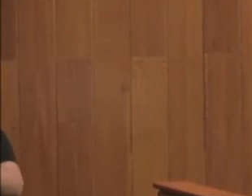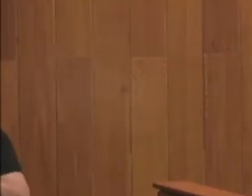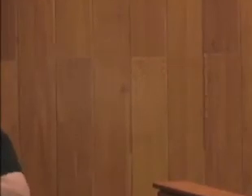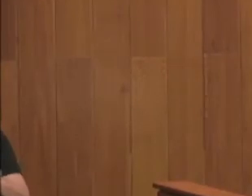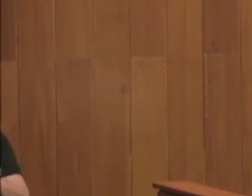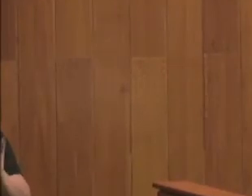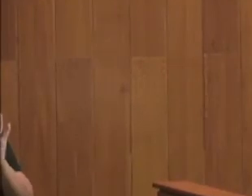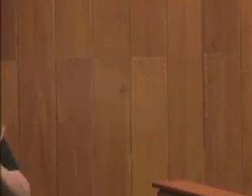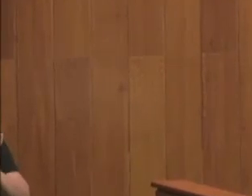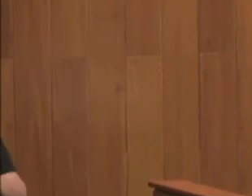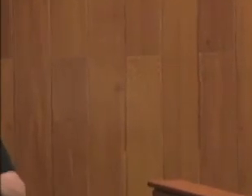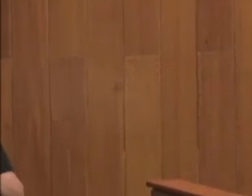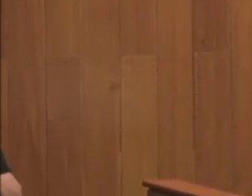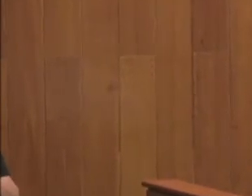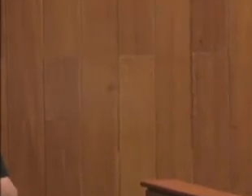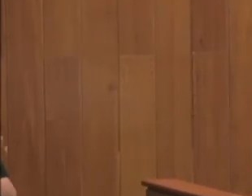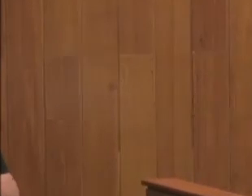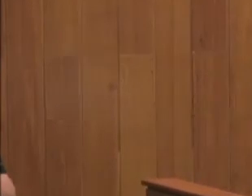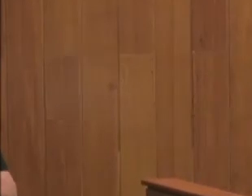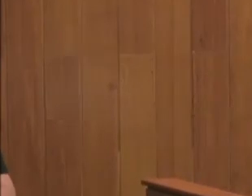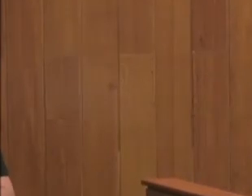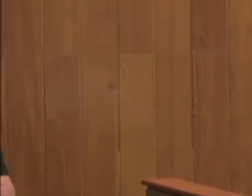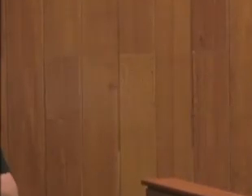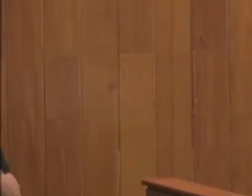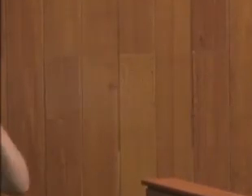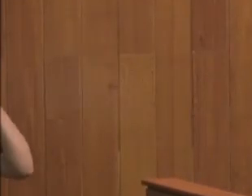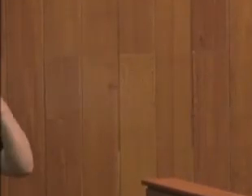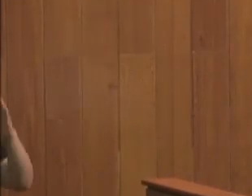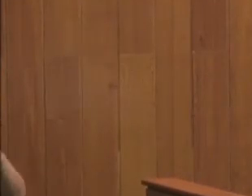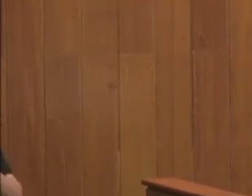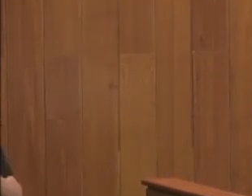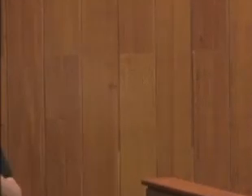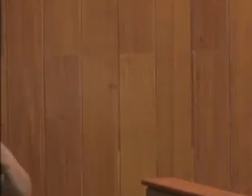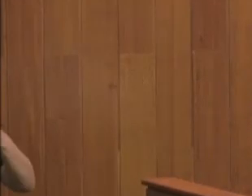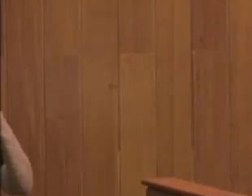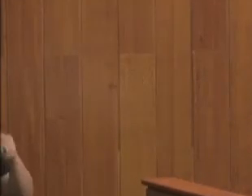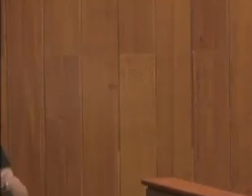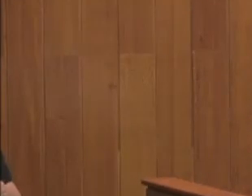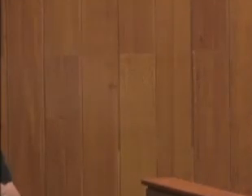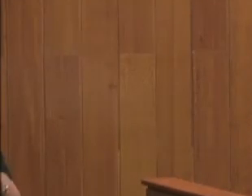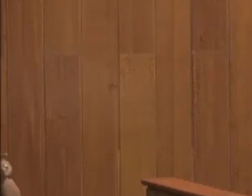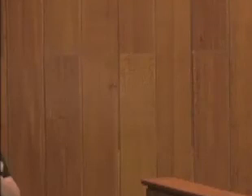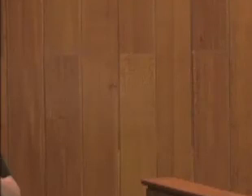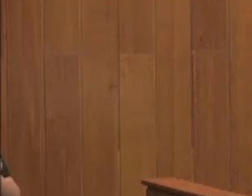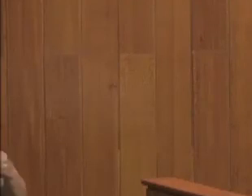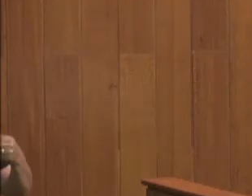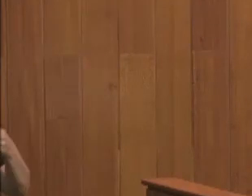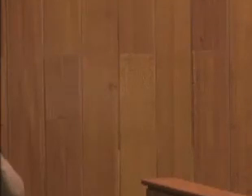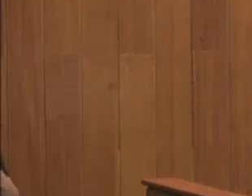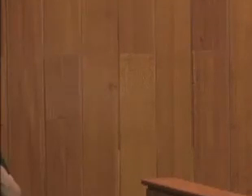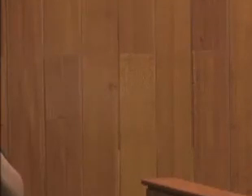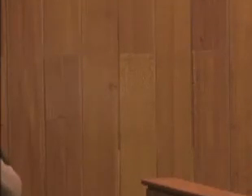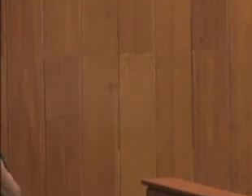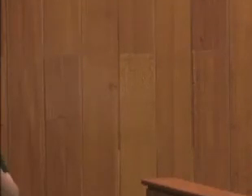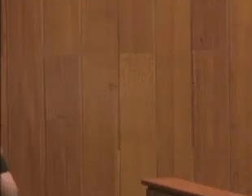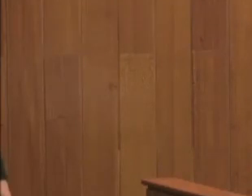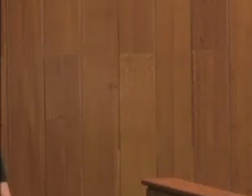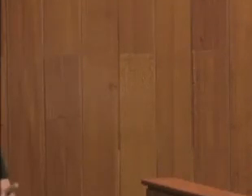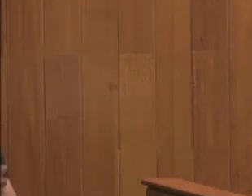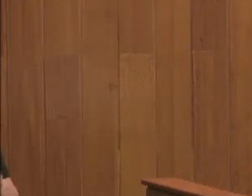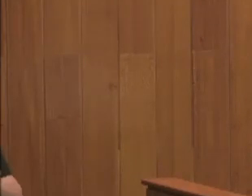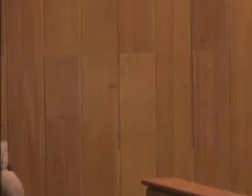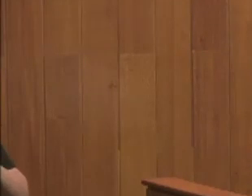identidade de gênero, orientação sexual, violência doméstica contra a mulher, visando otimizar a atuação